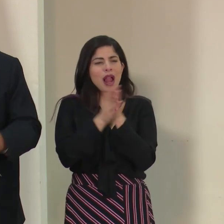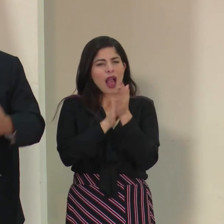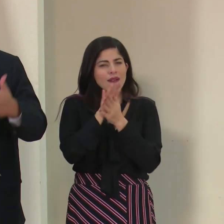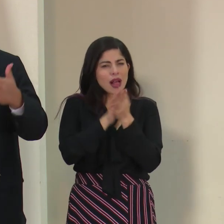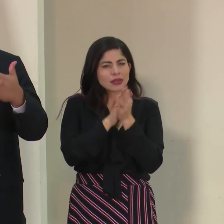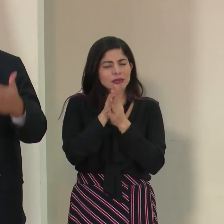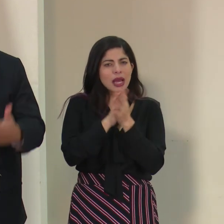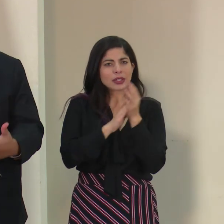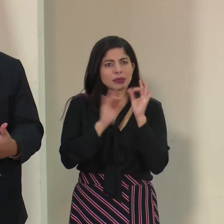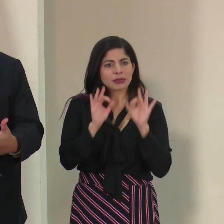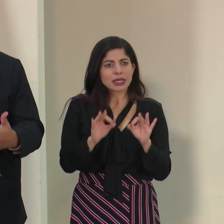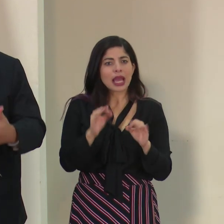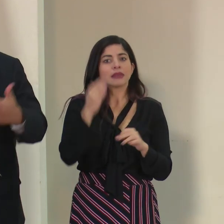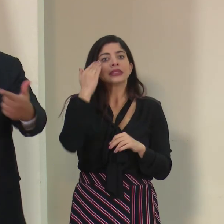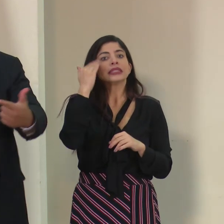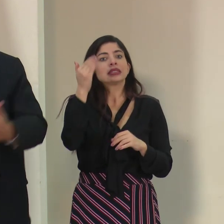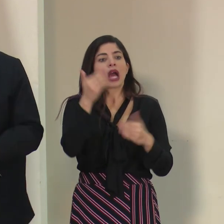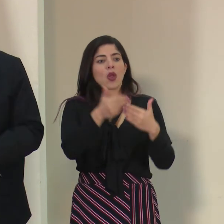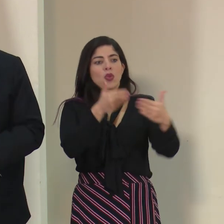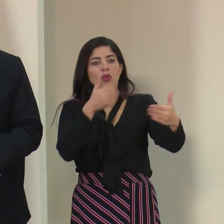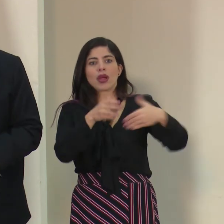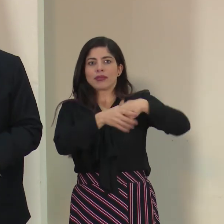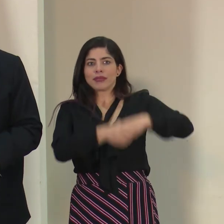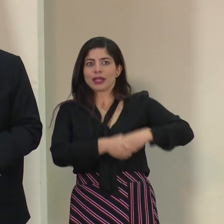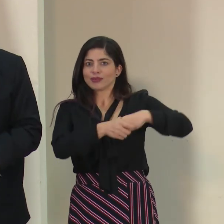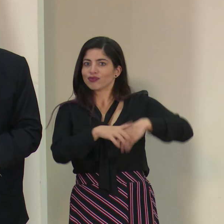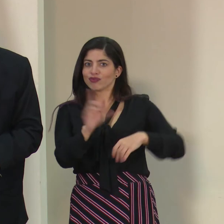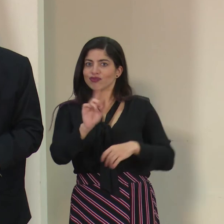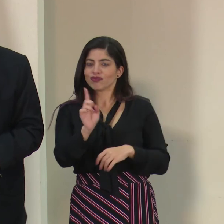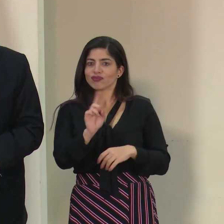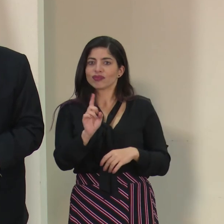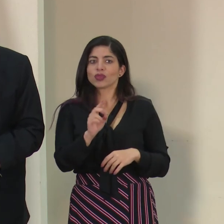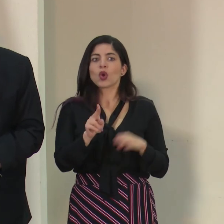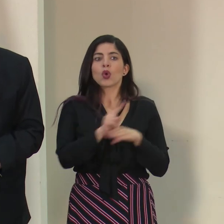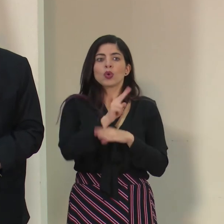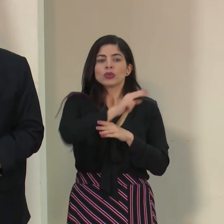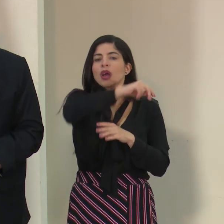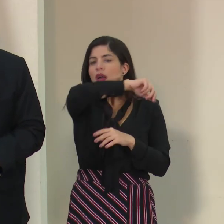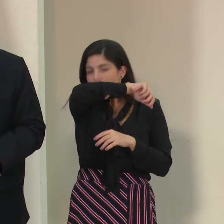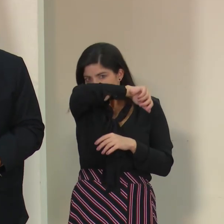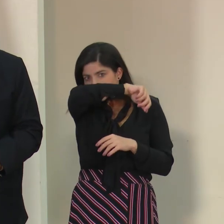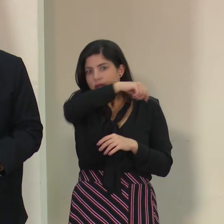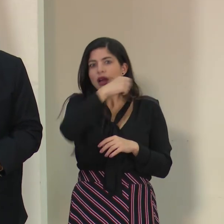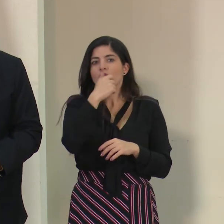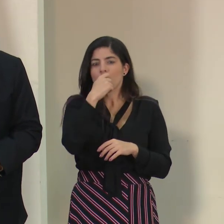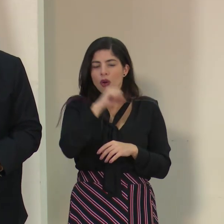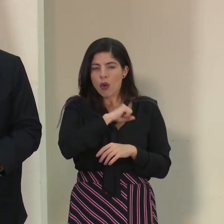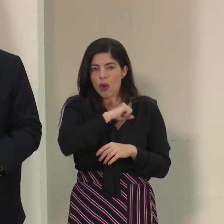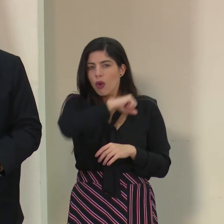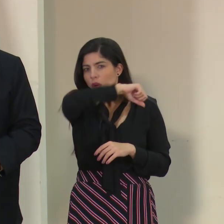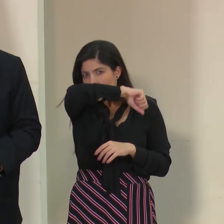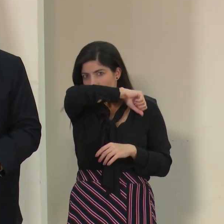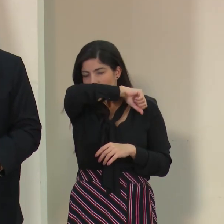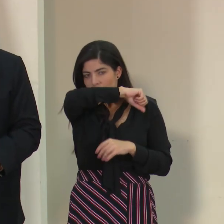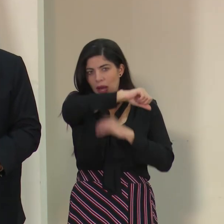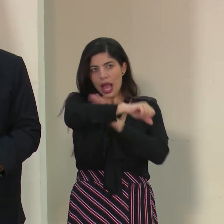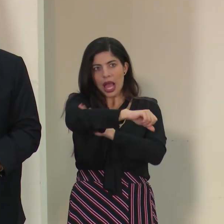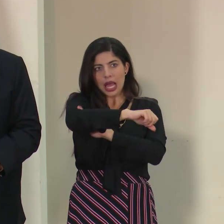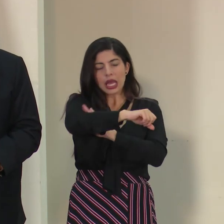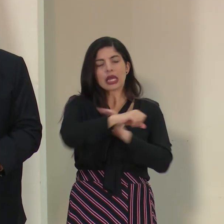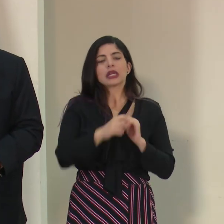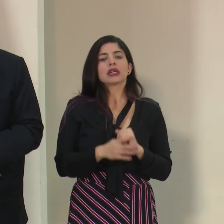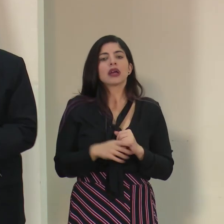manos, de que el saludo eviten dar la mano, de que usen el protocolo del estornudo, el protocolo de la tos, de que